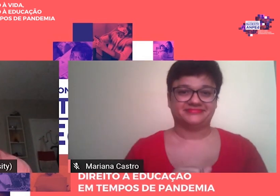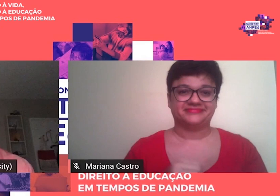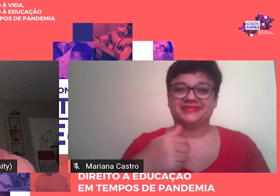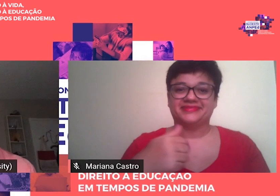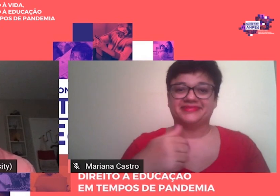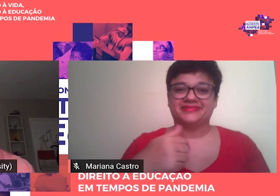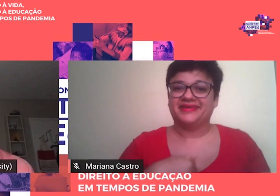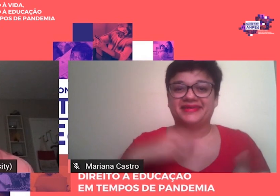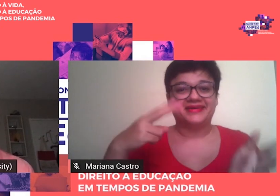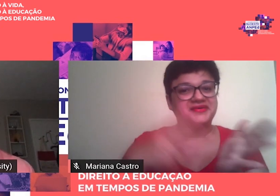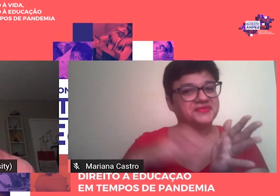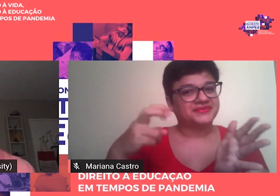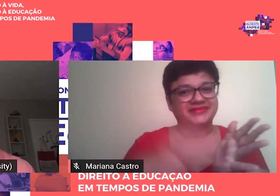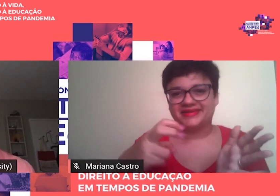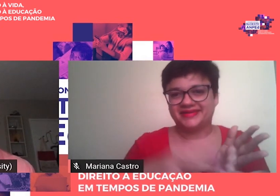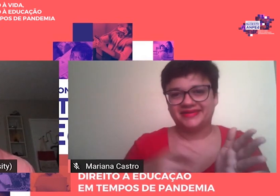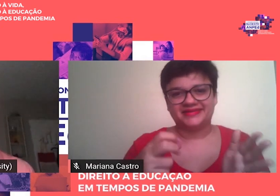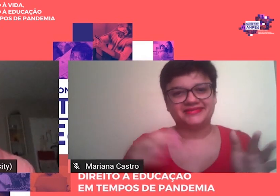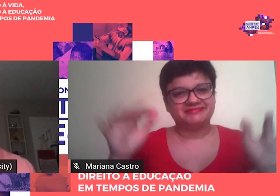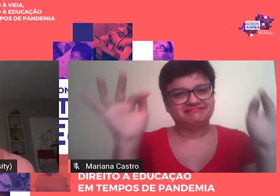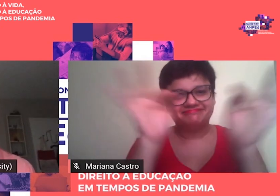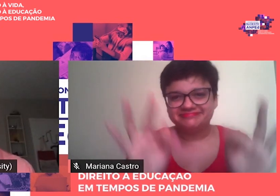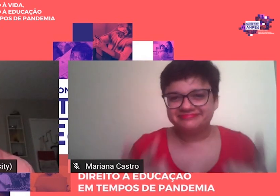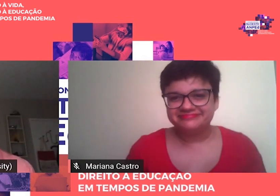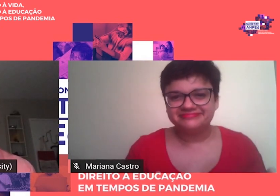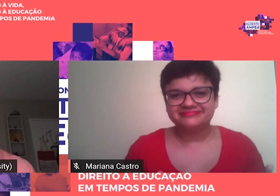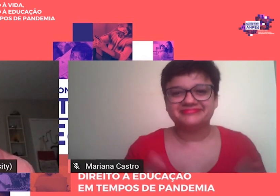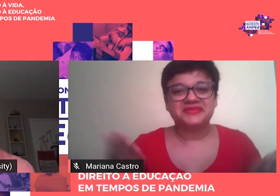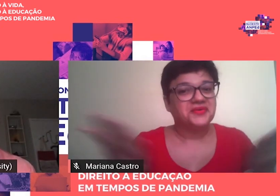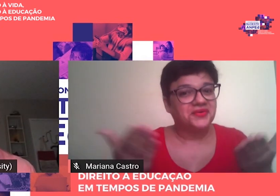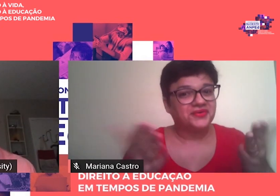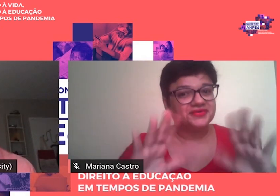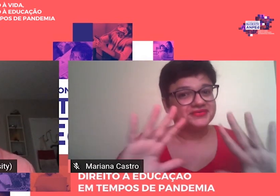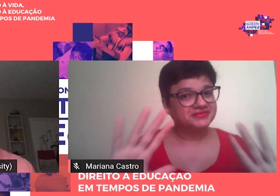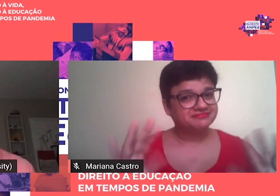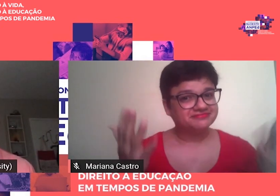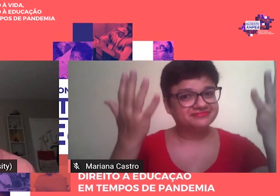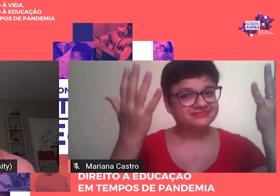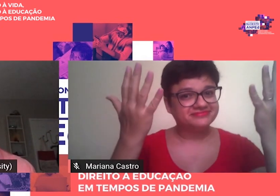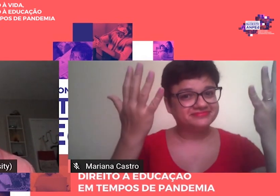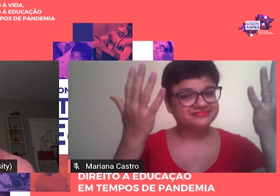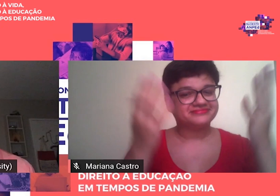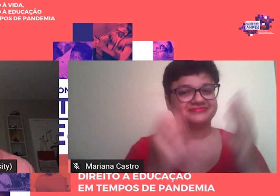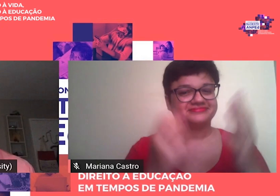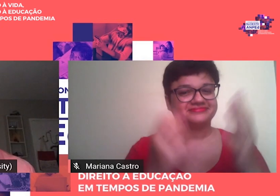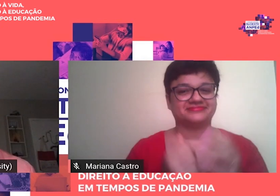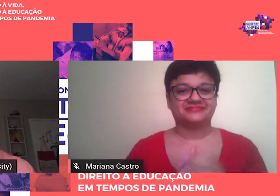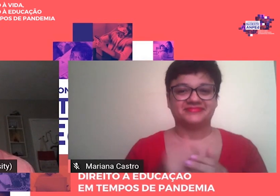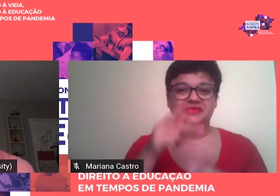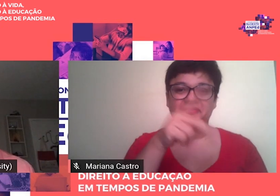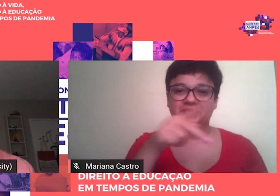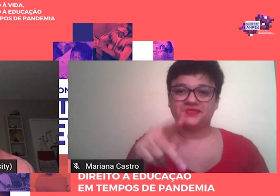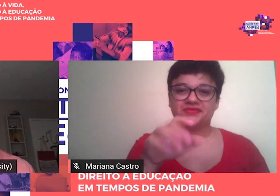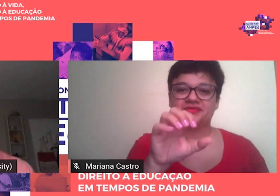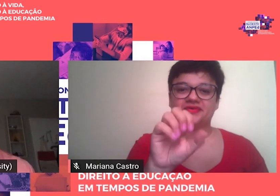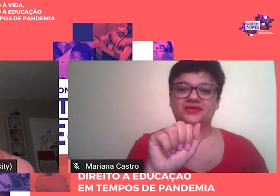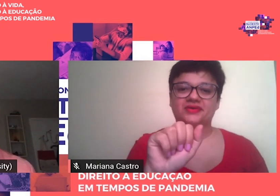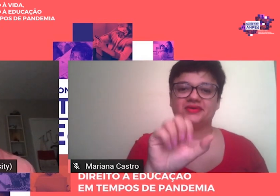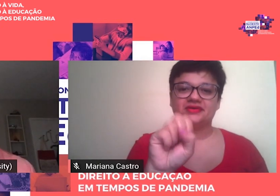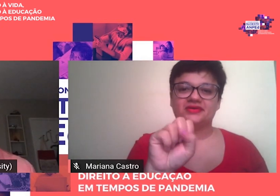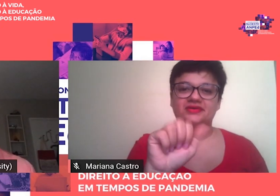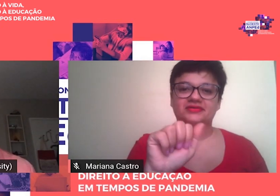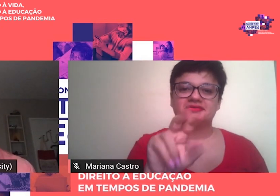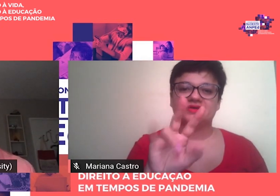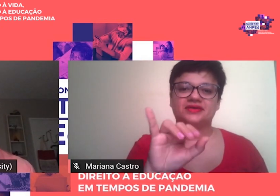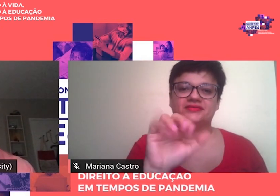Contente De Estar Celebrando Hoje O professor Saviani E o seu livro